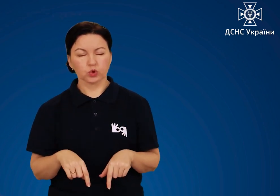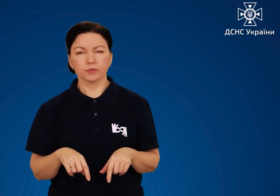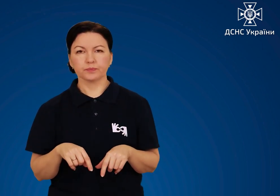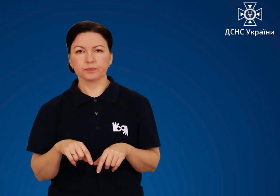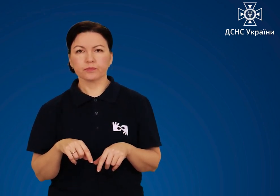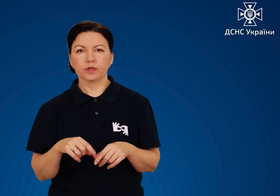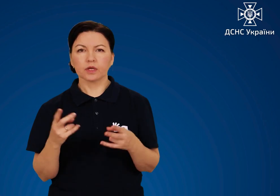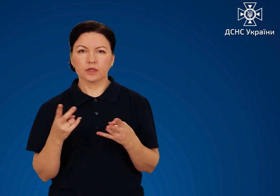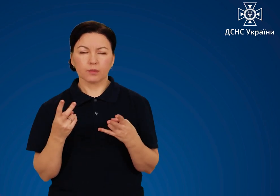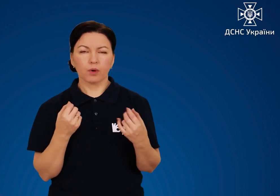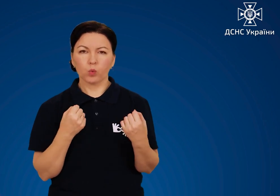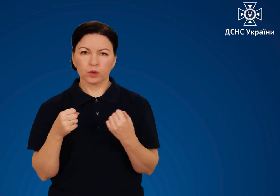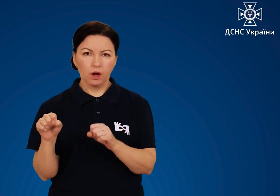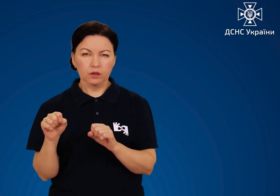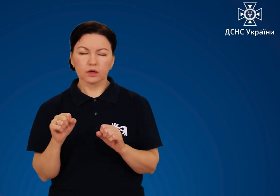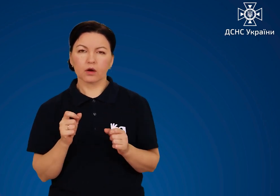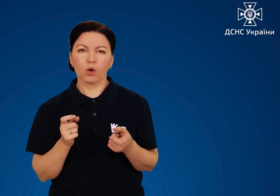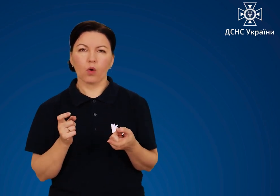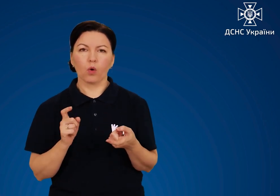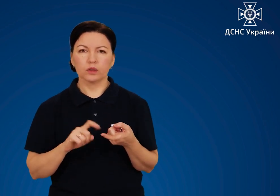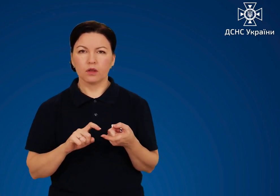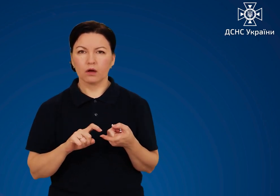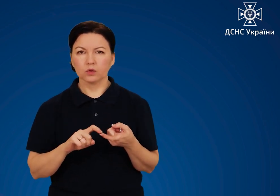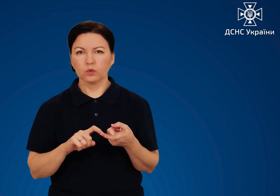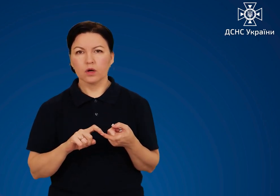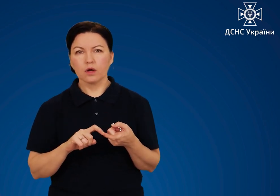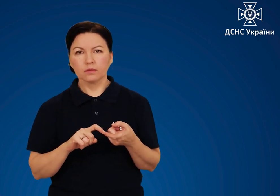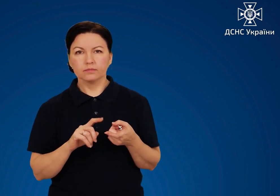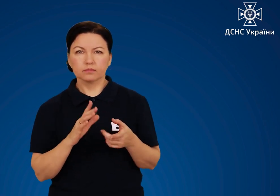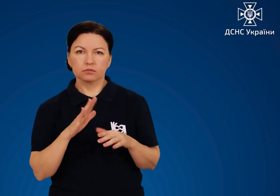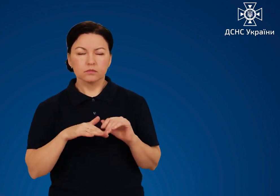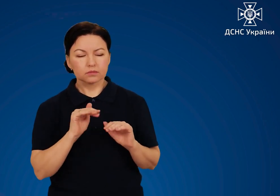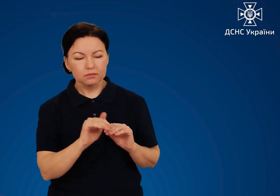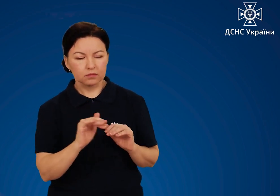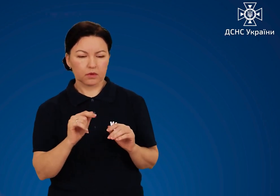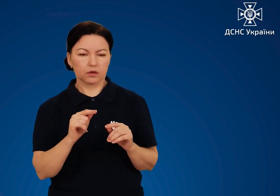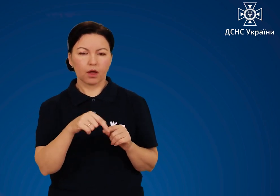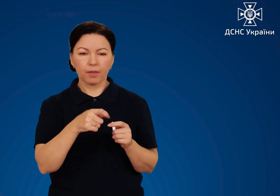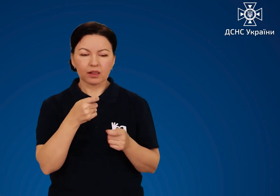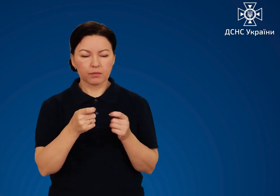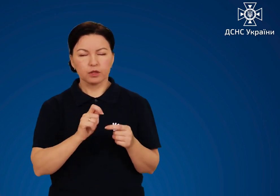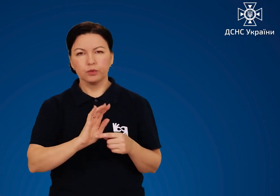Також слід уникати контакту з елементами генератора, які обертаються.